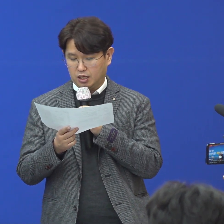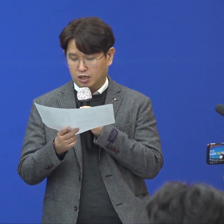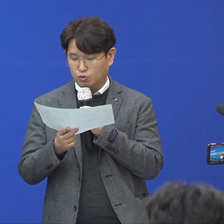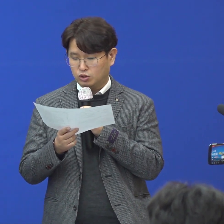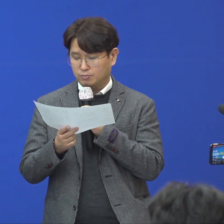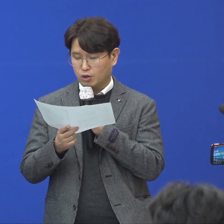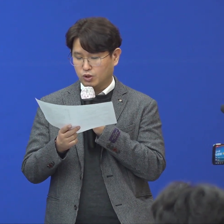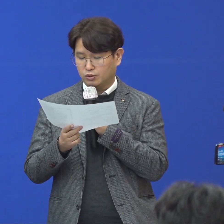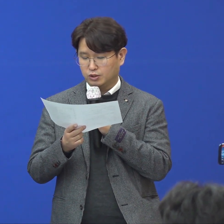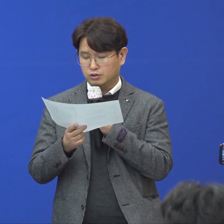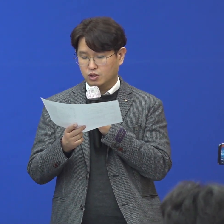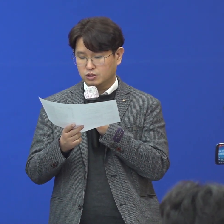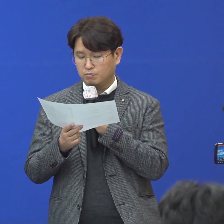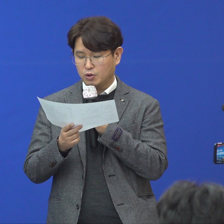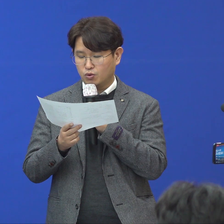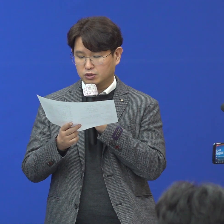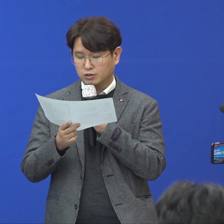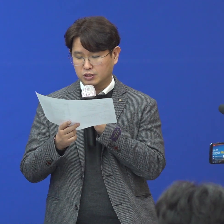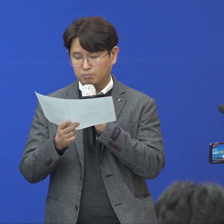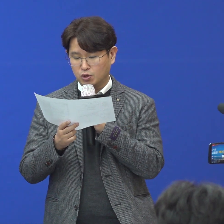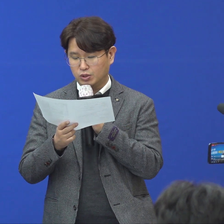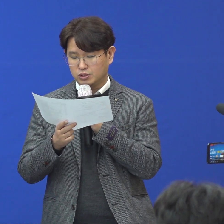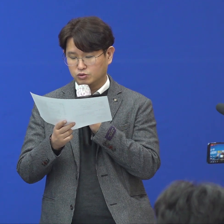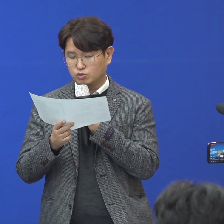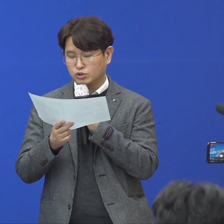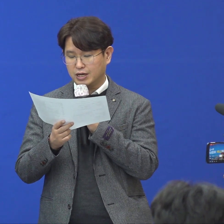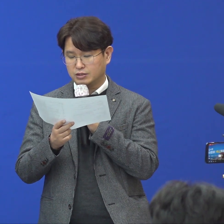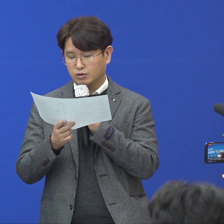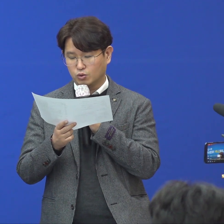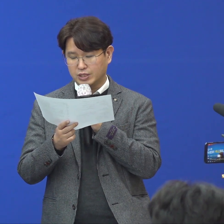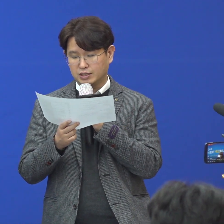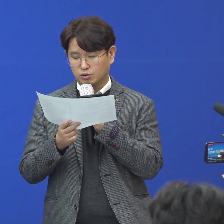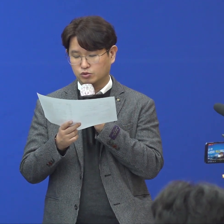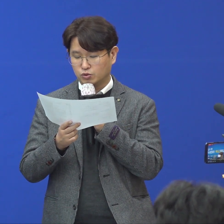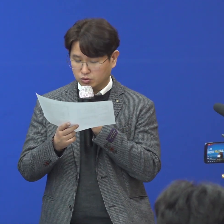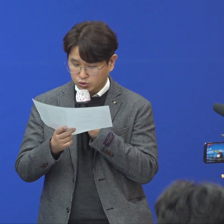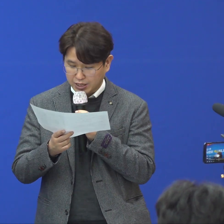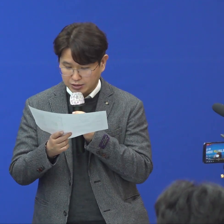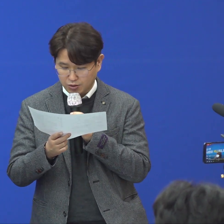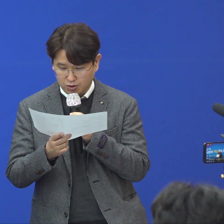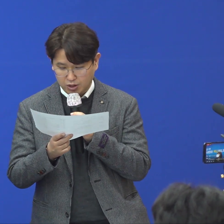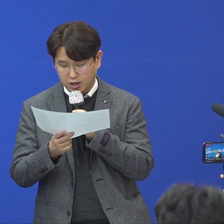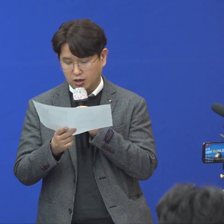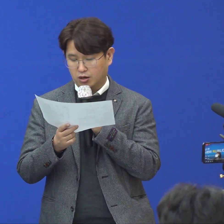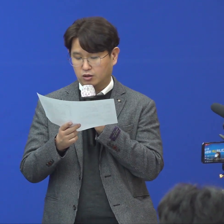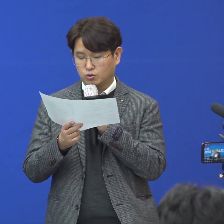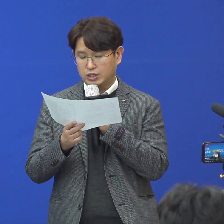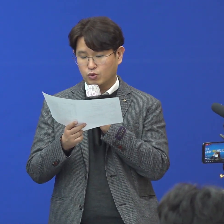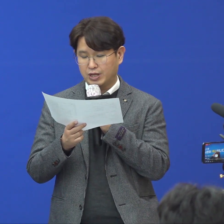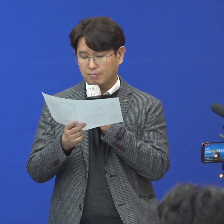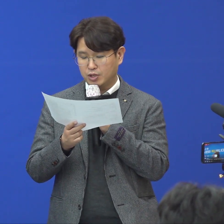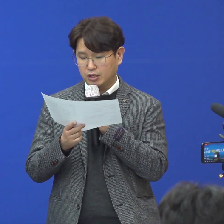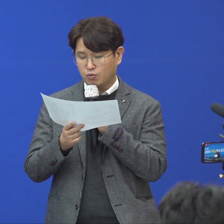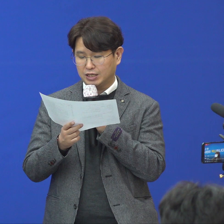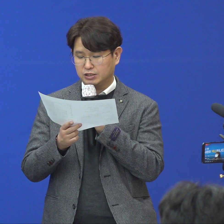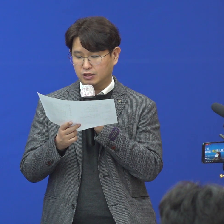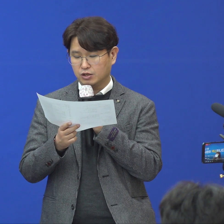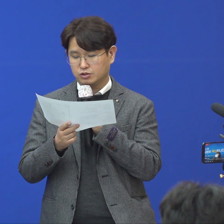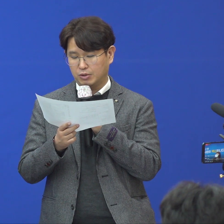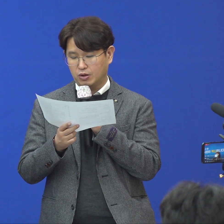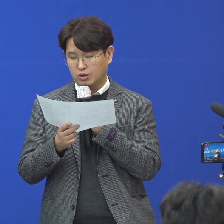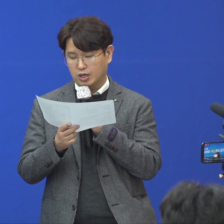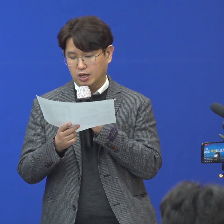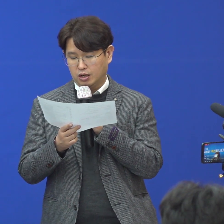위드병원은 정신병원 정신병원 전수조사에서, 종사자 전수조사에서 조리원 1명이